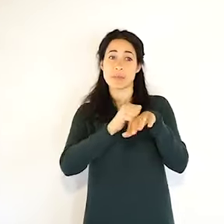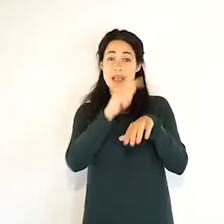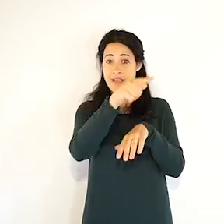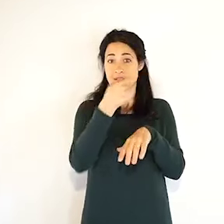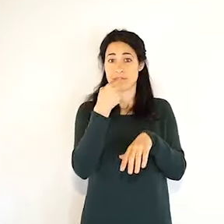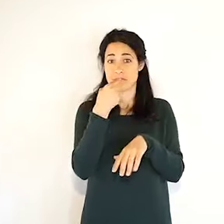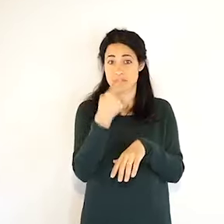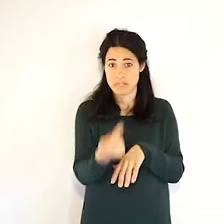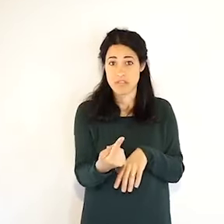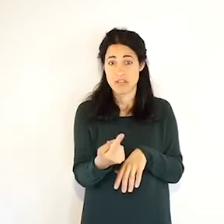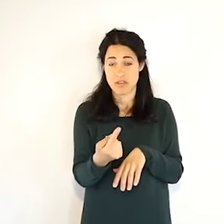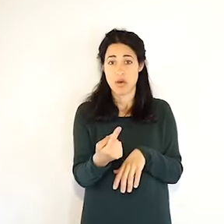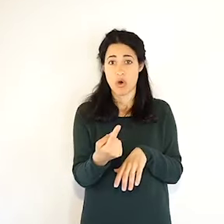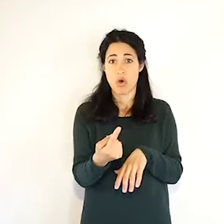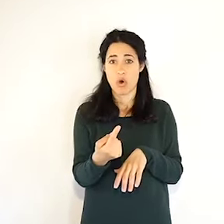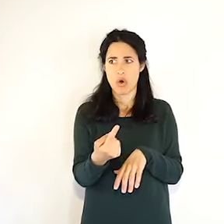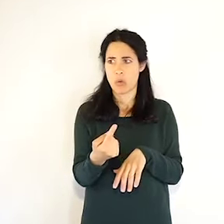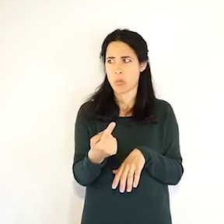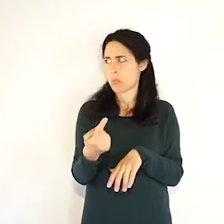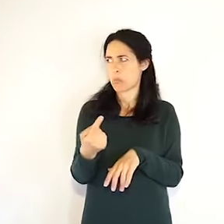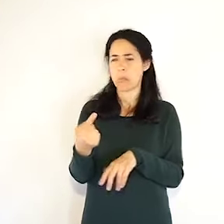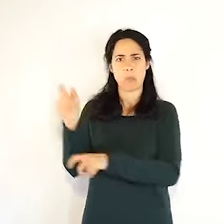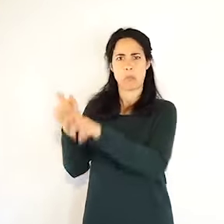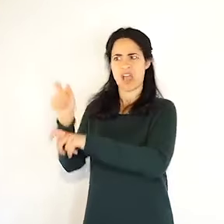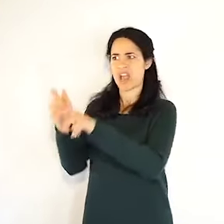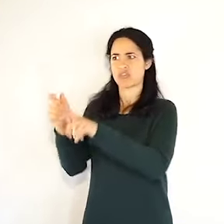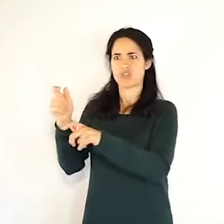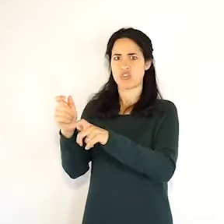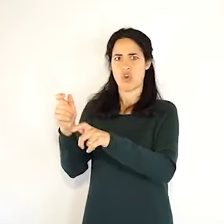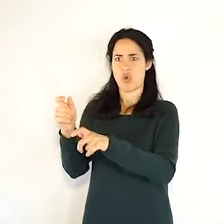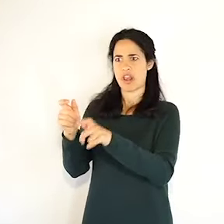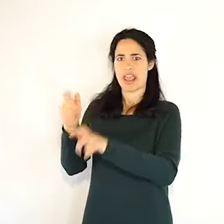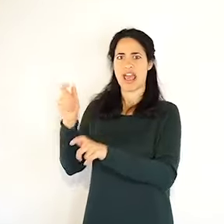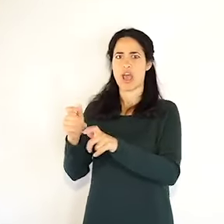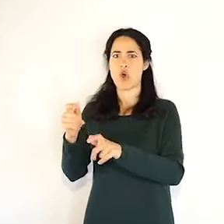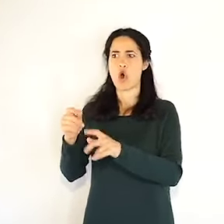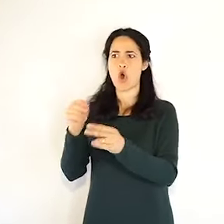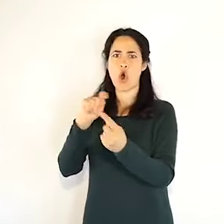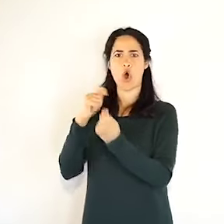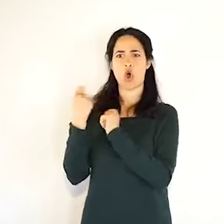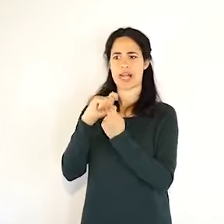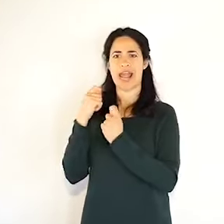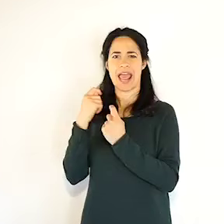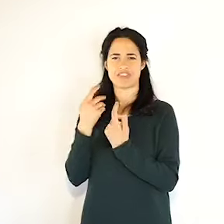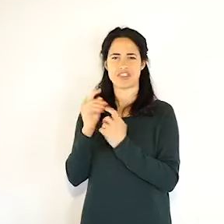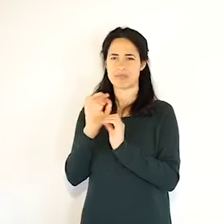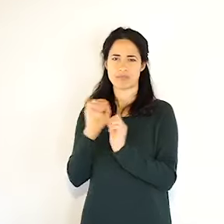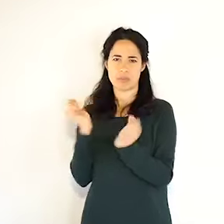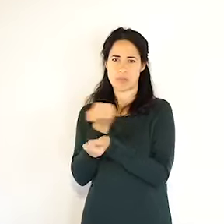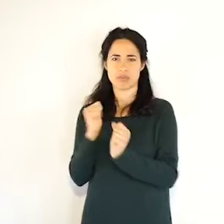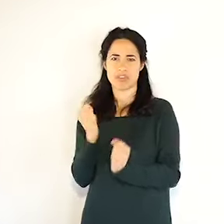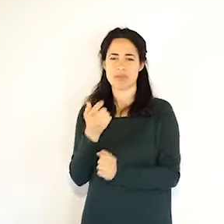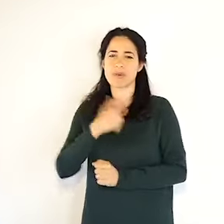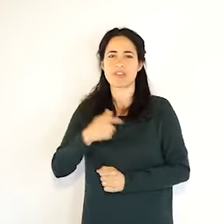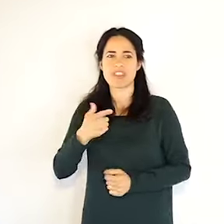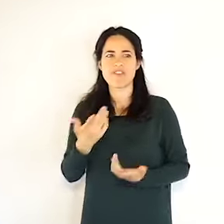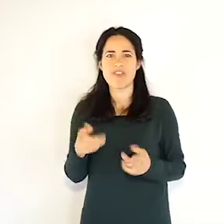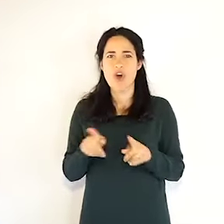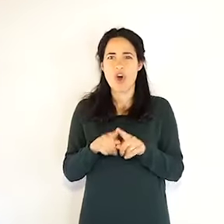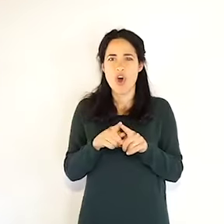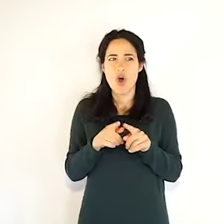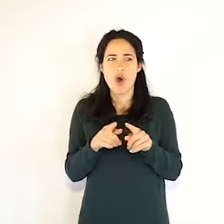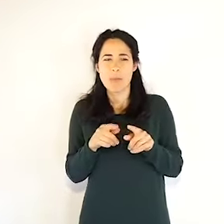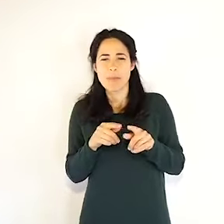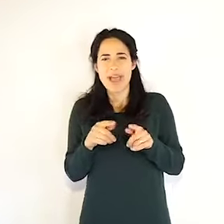parlo con molti medici di famiglia di Parma, mi confermano che i casi stanno letteralmente scemando negli ultimi 3 giorni, 3-4